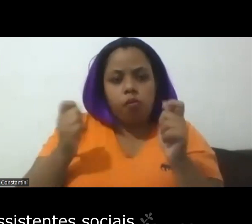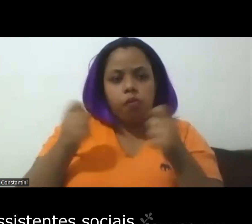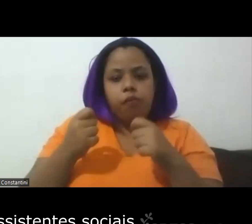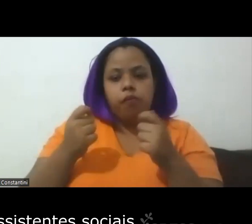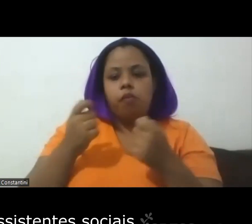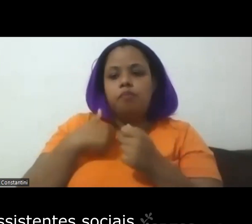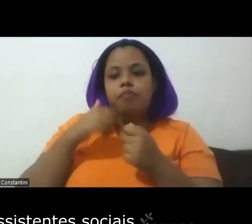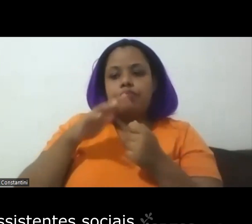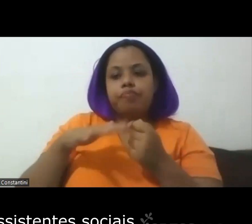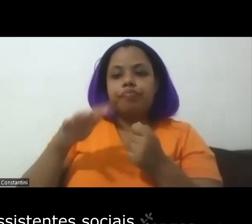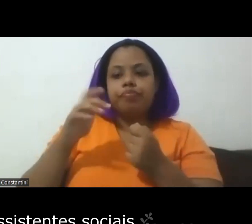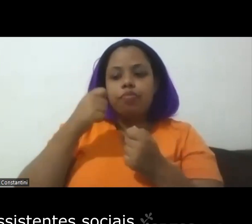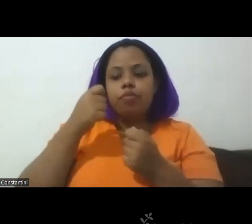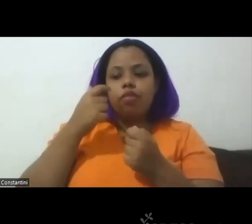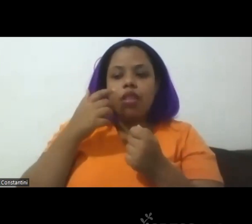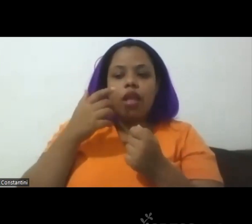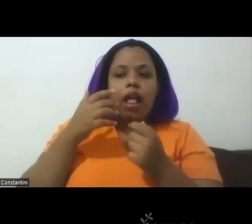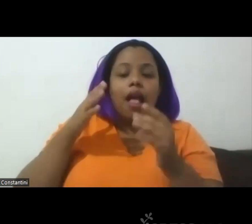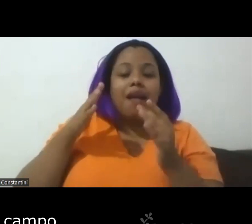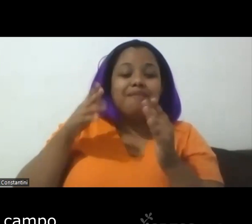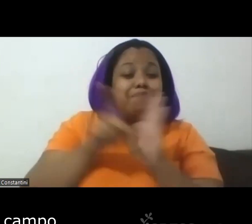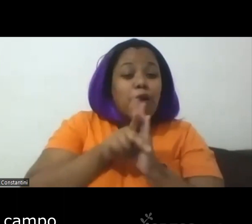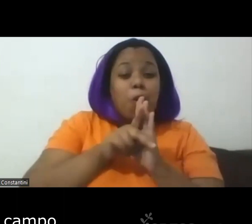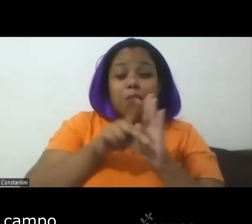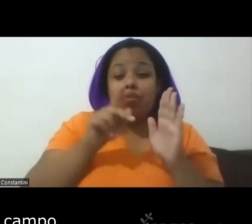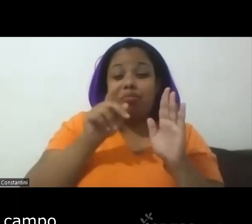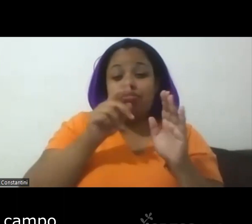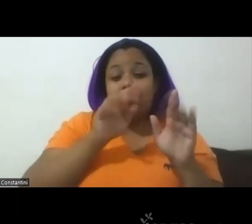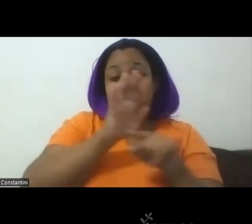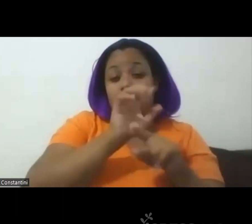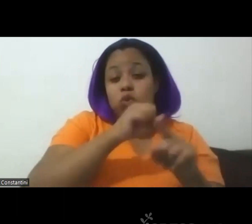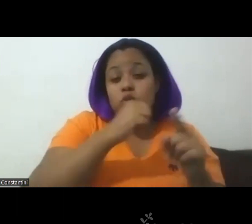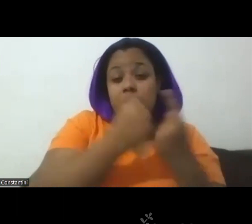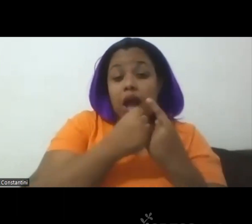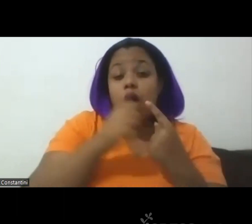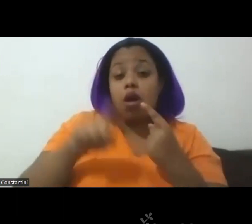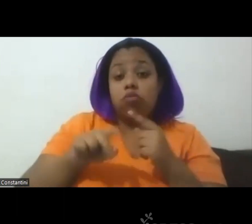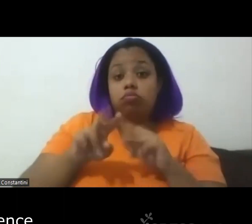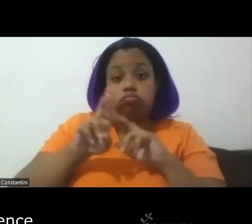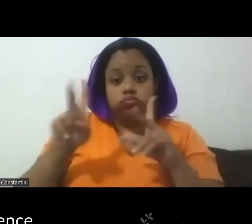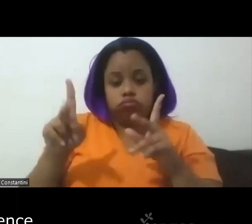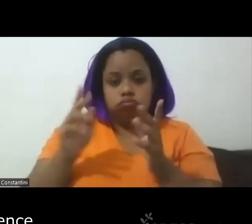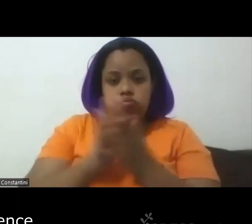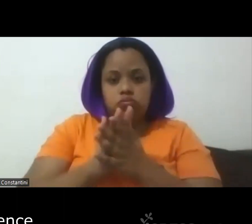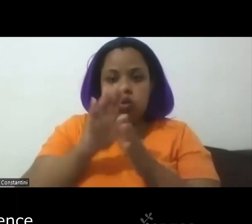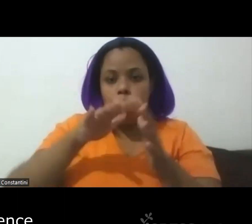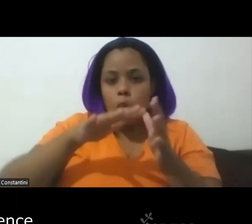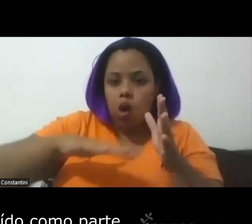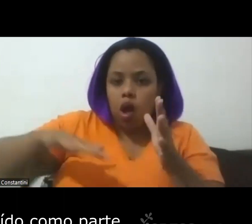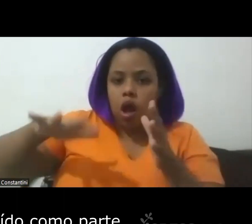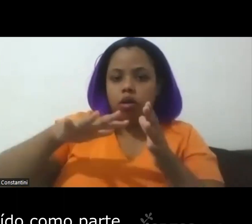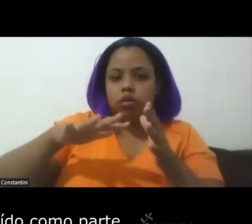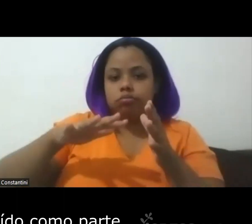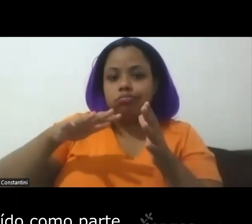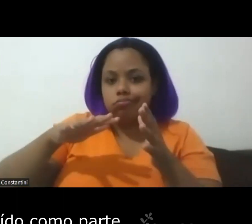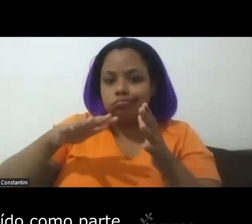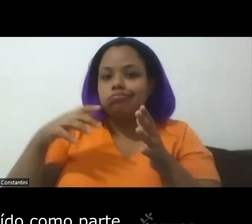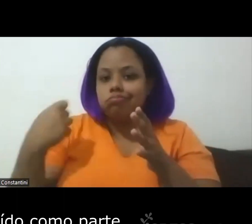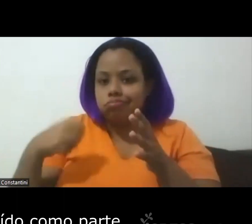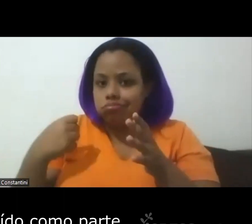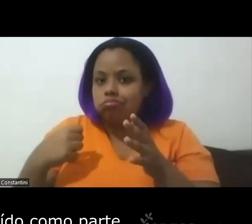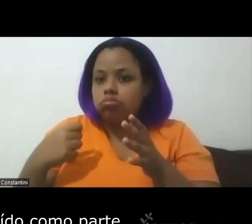é feita por assistentes sociais então esse campo ele nos pertence nós temos